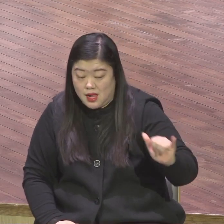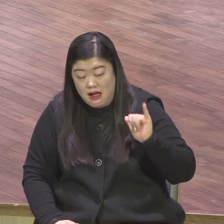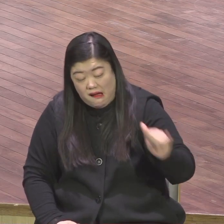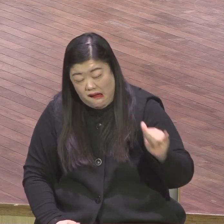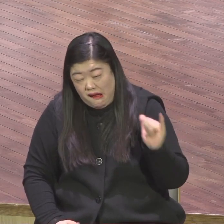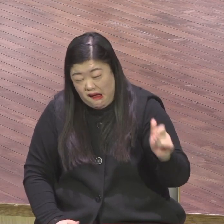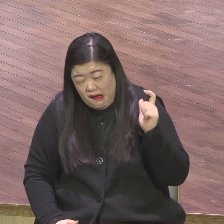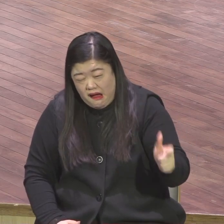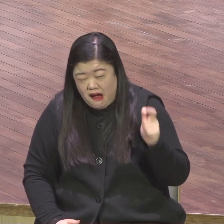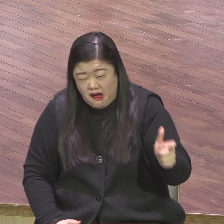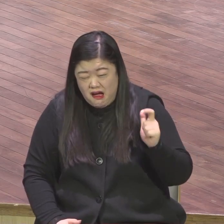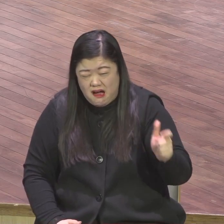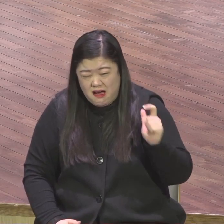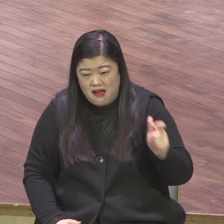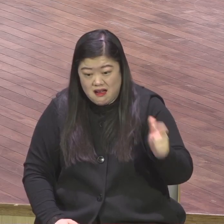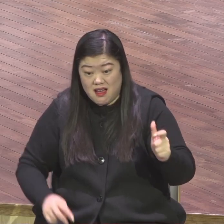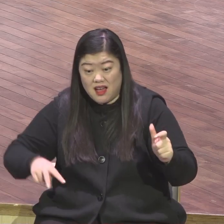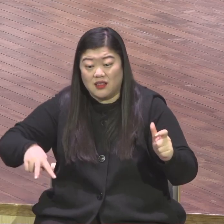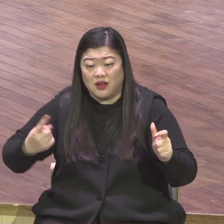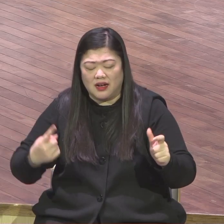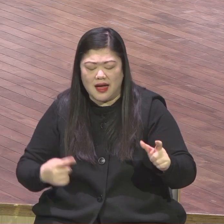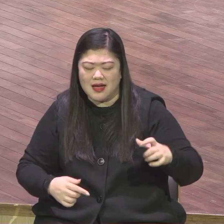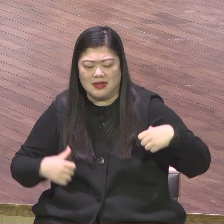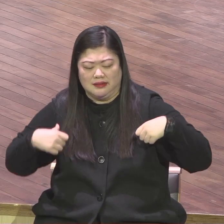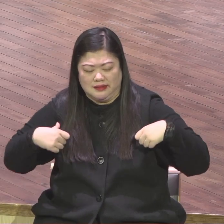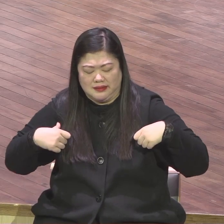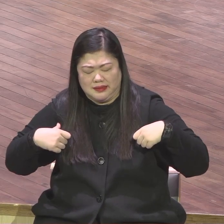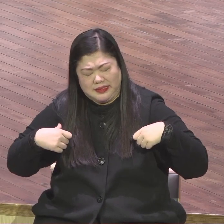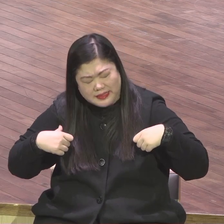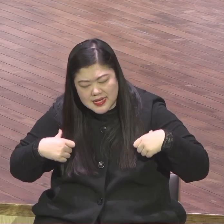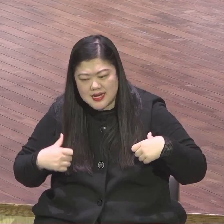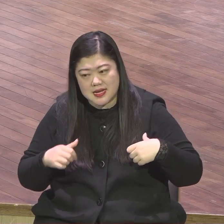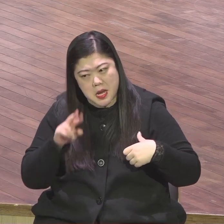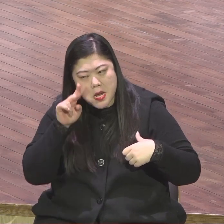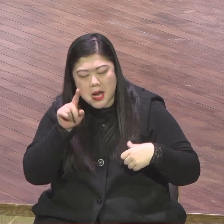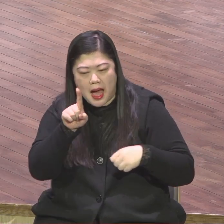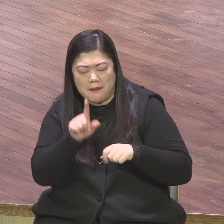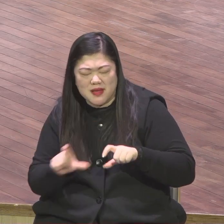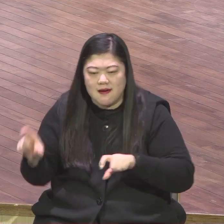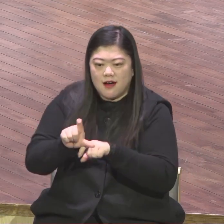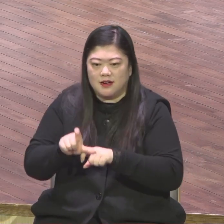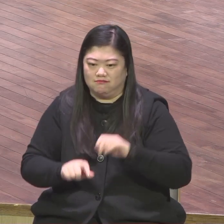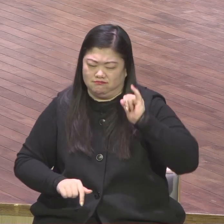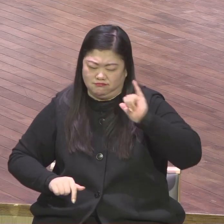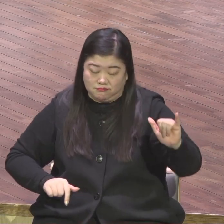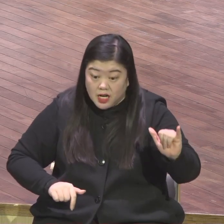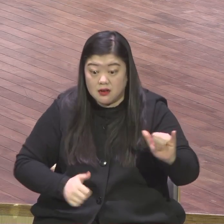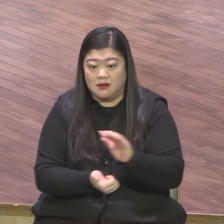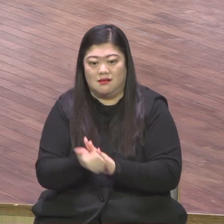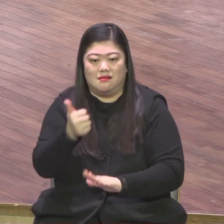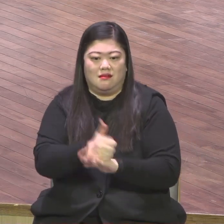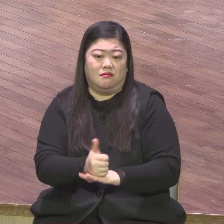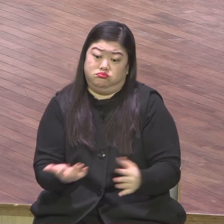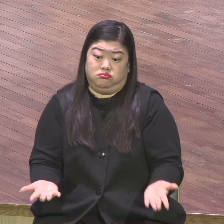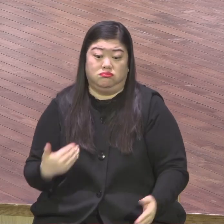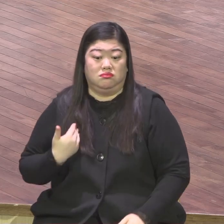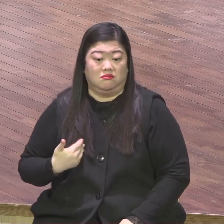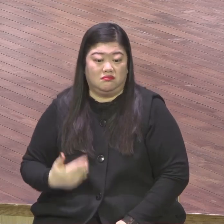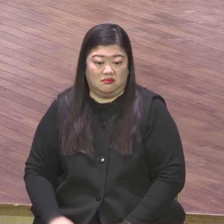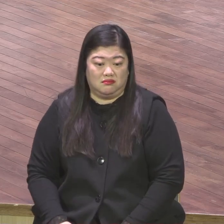교회와 멀어진 성도들을 만나봐라 직장에서 사업장에서 또 학업에서 마찬가지에요